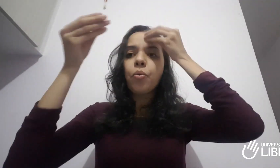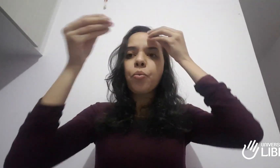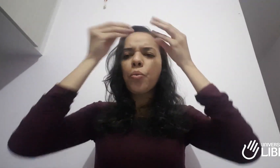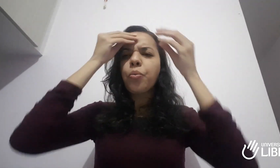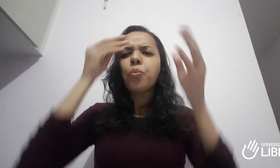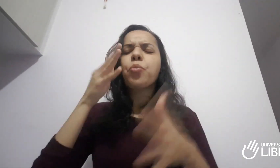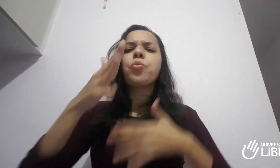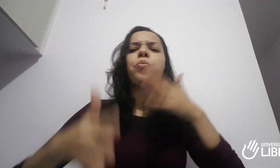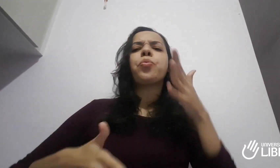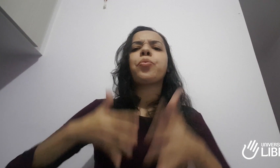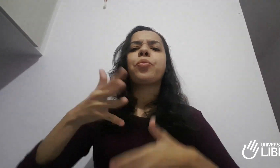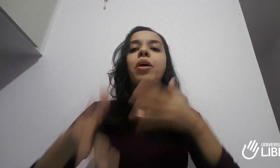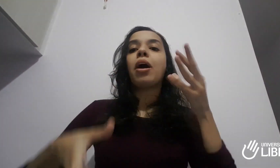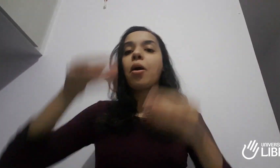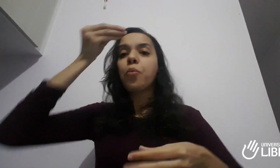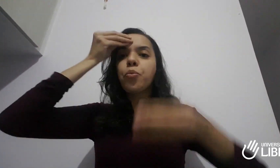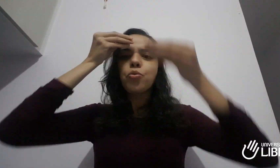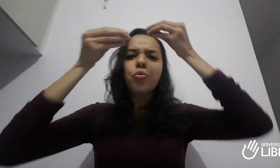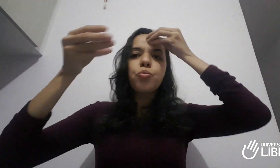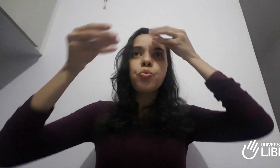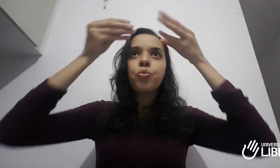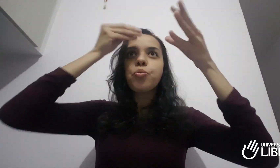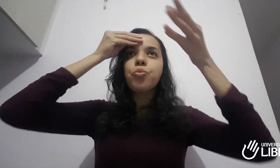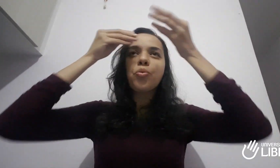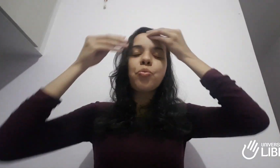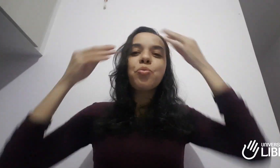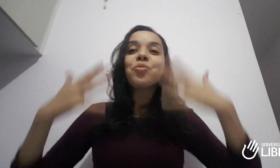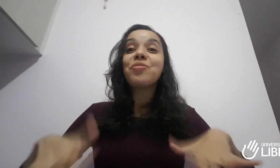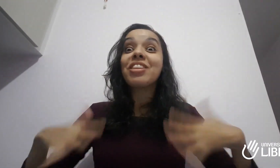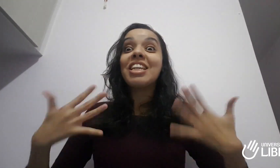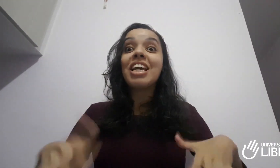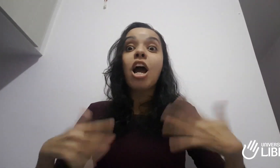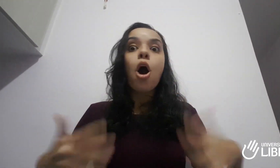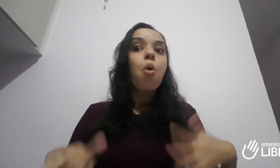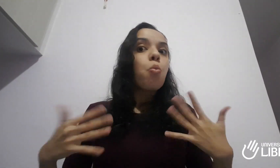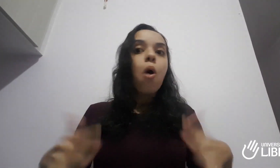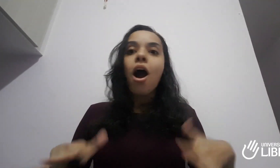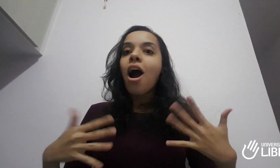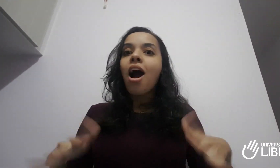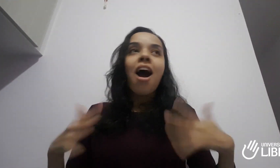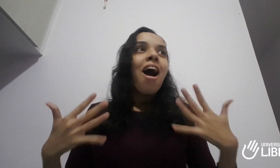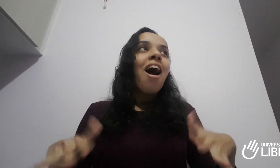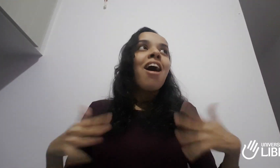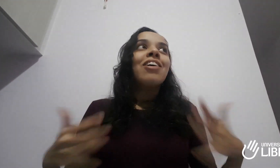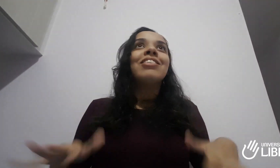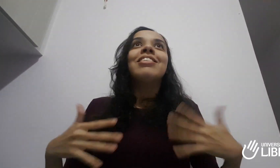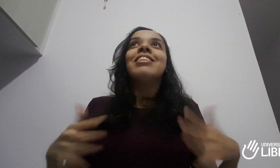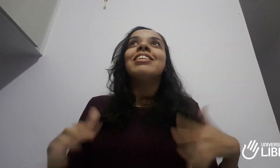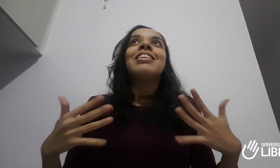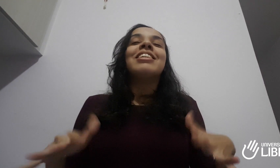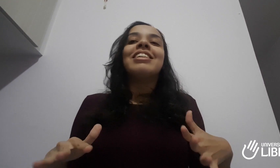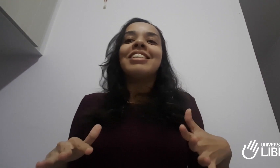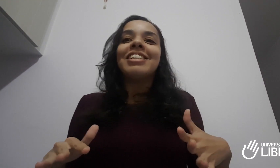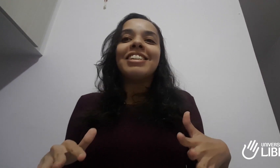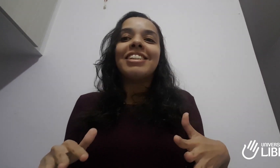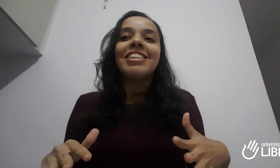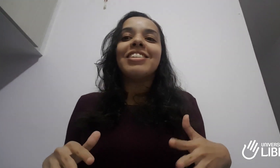memorizar os sinais com facilidade, da forma como eles estavam me ensinando. E eu ficava cada vez mais feliz, a cada dia que